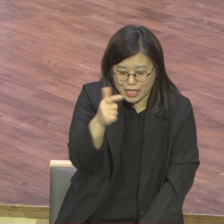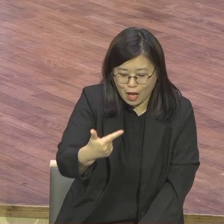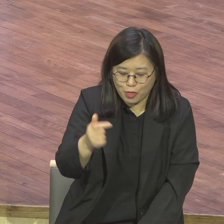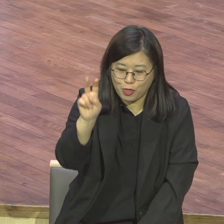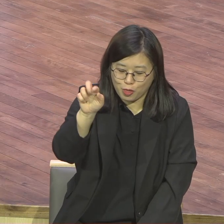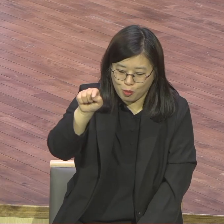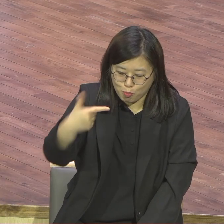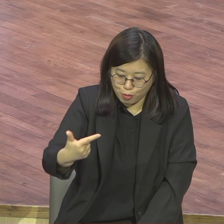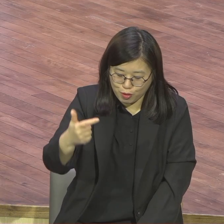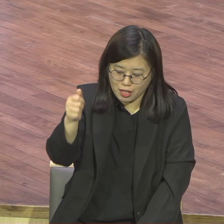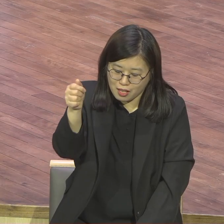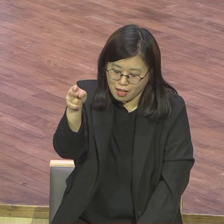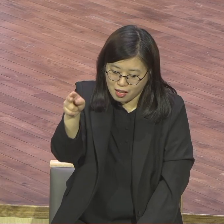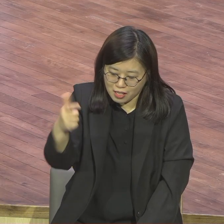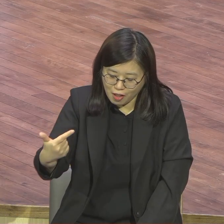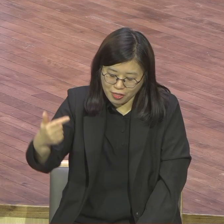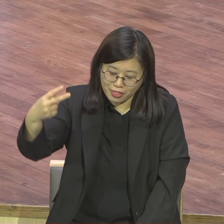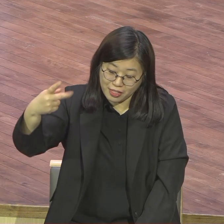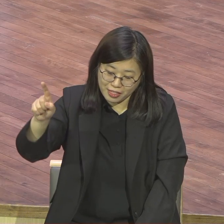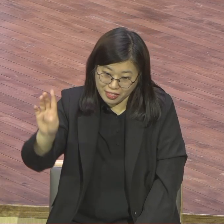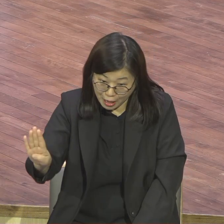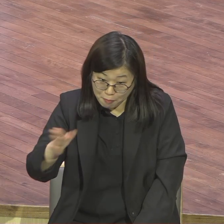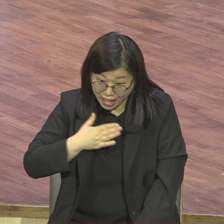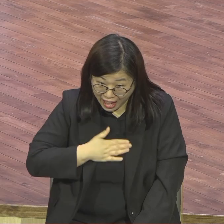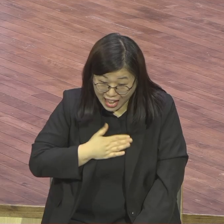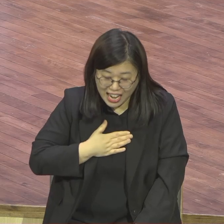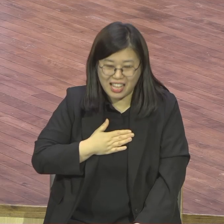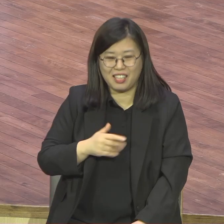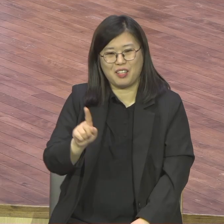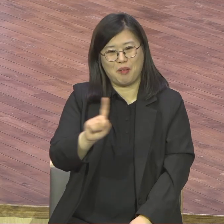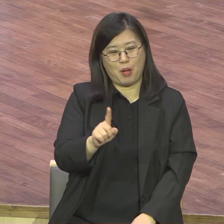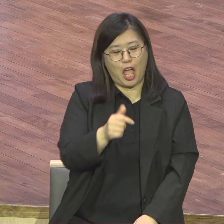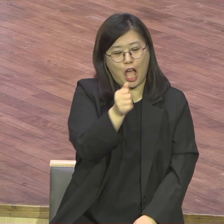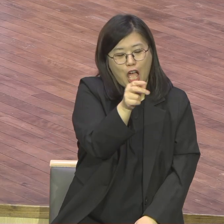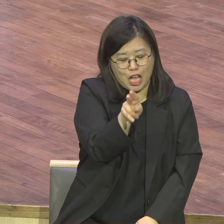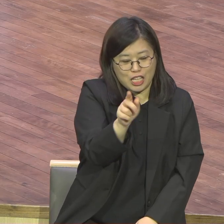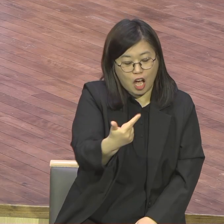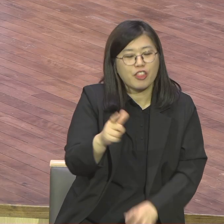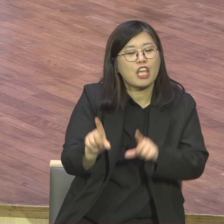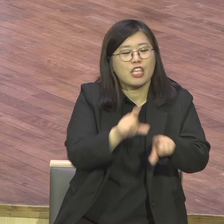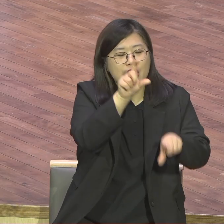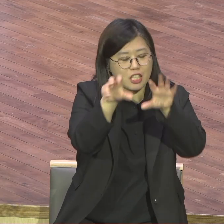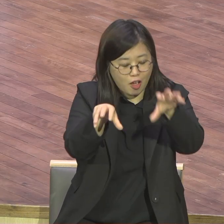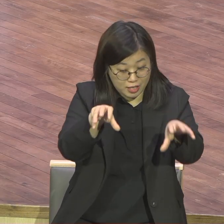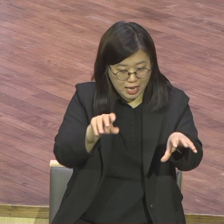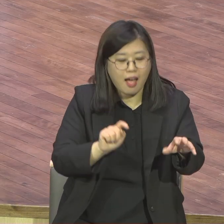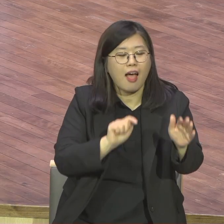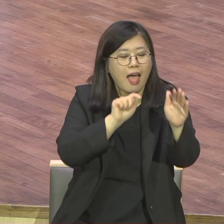경제도 살아나고 건강도 회복되고 현장가야 내면의 열등의식 우월의식 모든 게 다 치유된다고